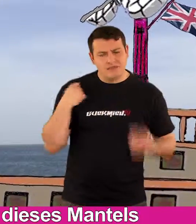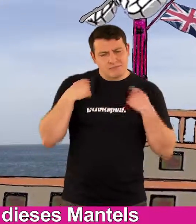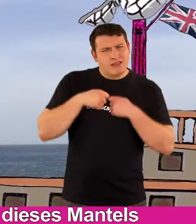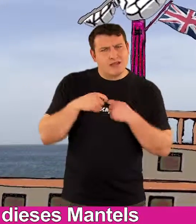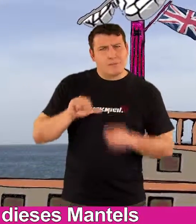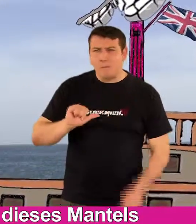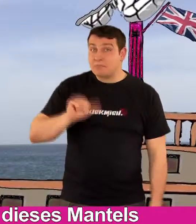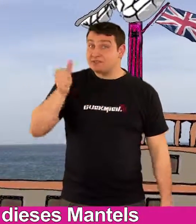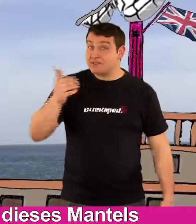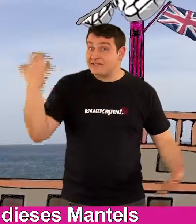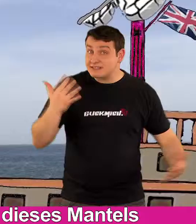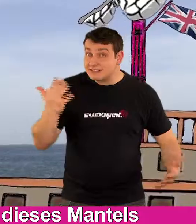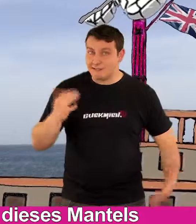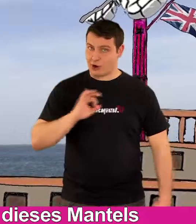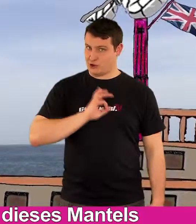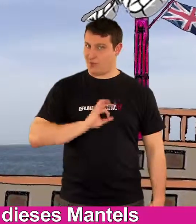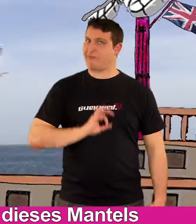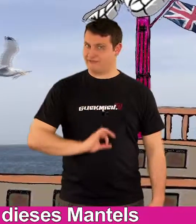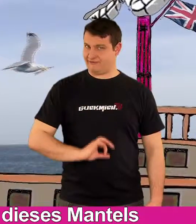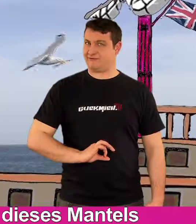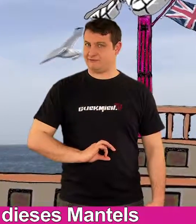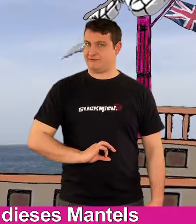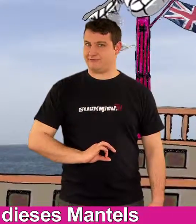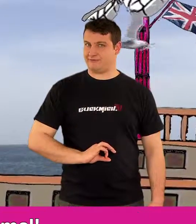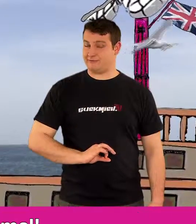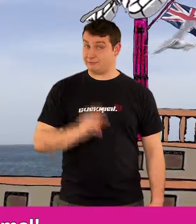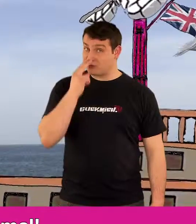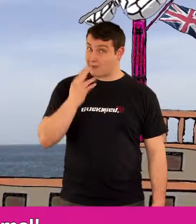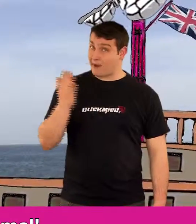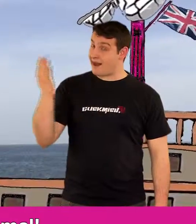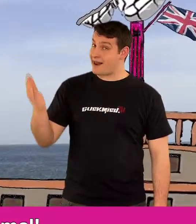Eine Besonderheit dieses Mantels sind die Knöpfe. Schaut mal!